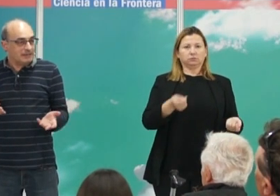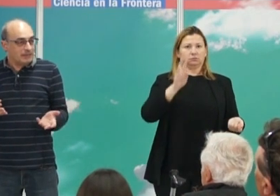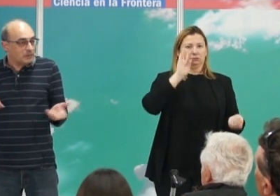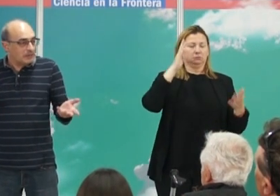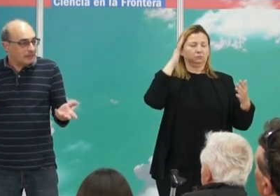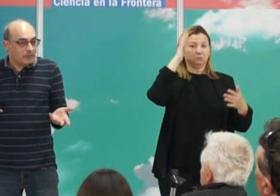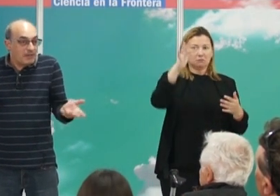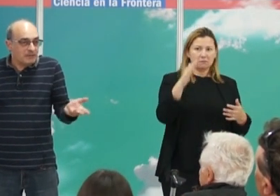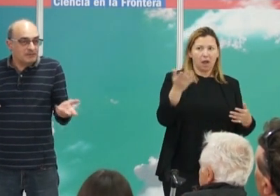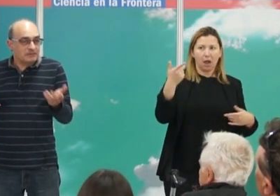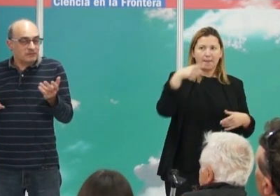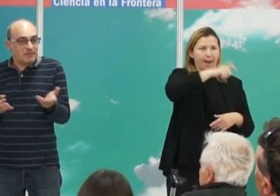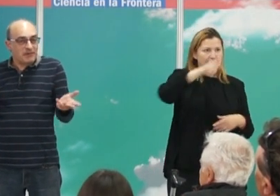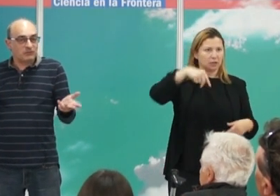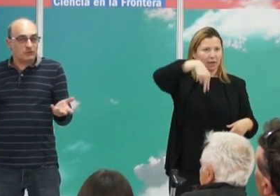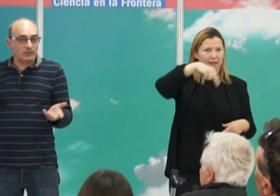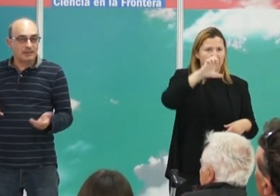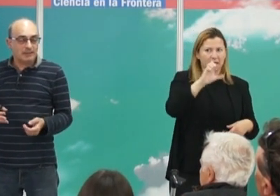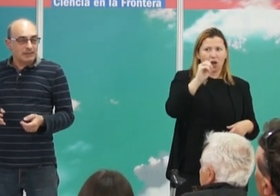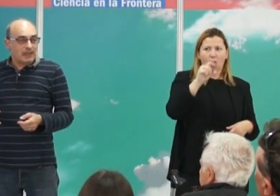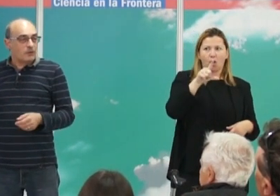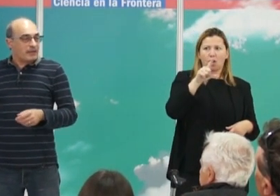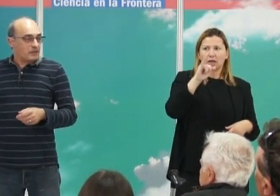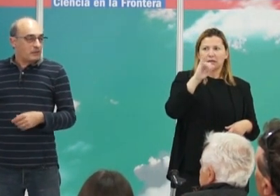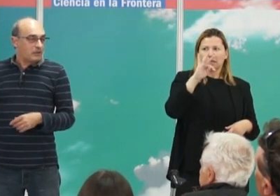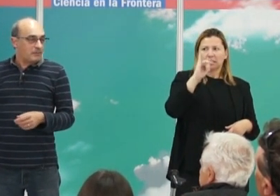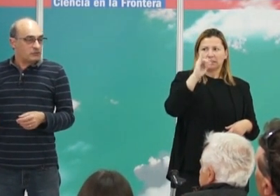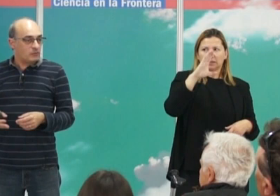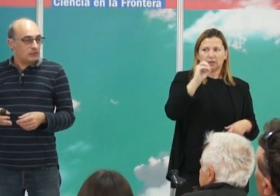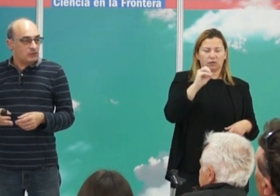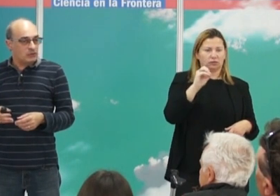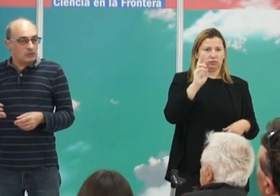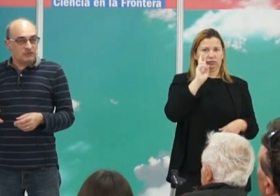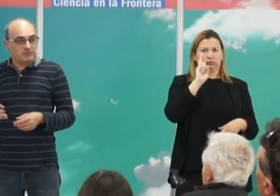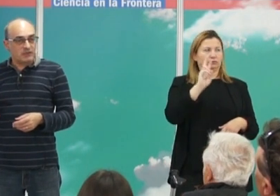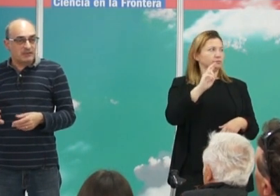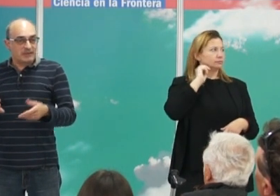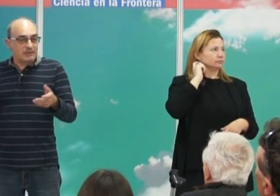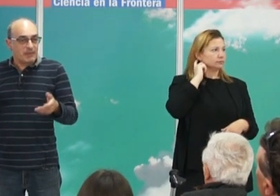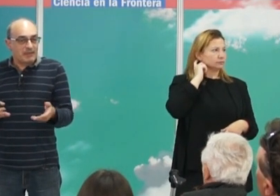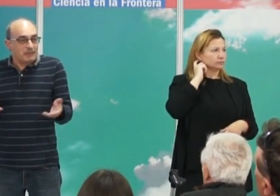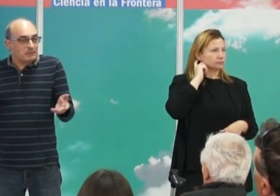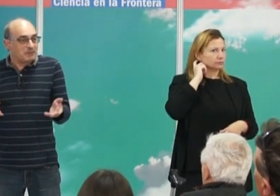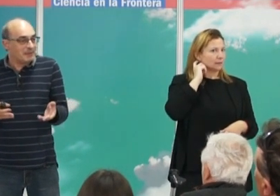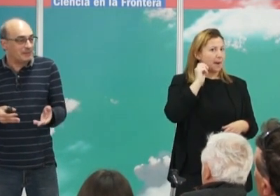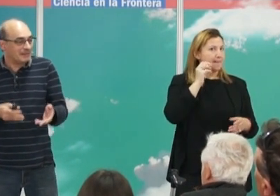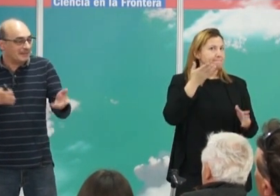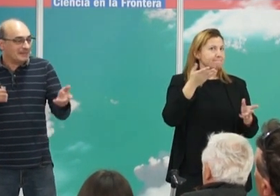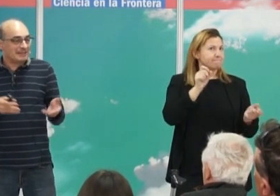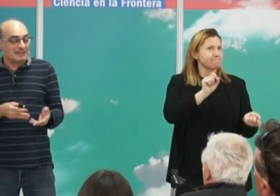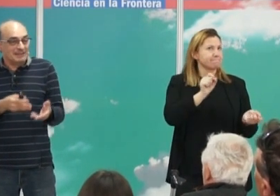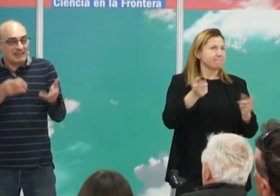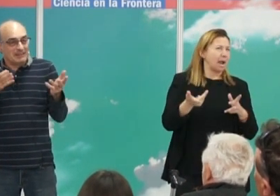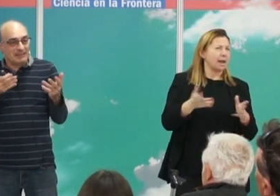en un caballo? No se había visto nunca. Algo parecido a lo que pasó cuando los españoles llegaron a México, me imagino